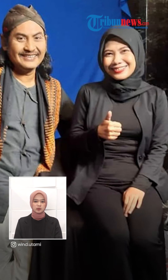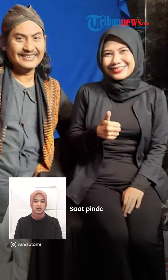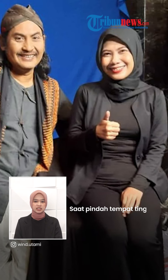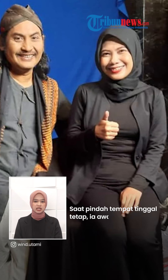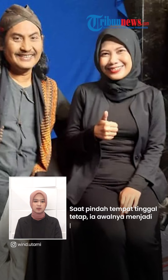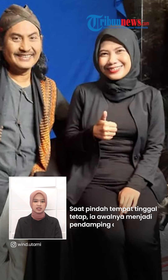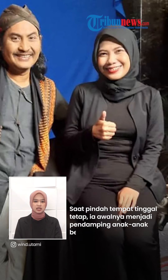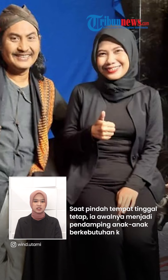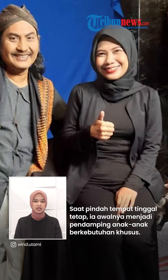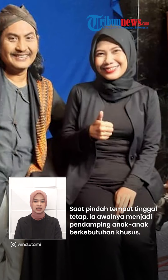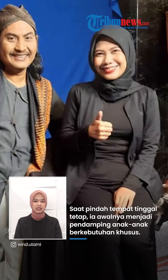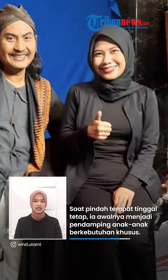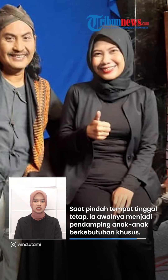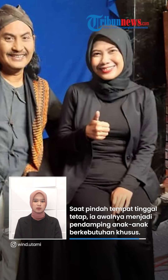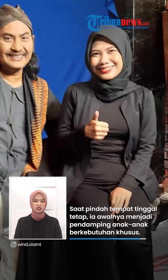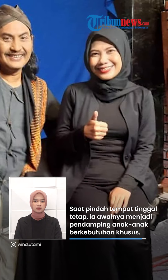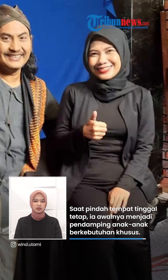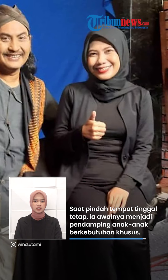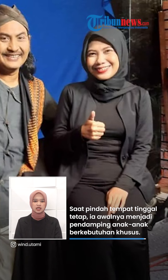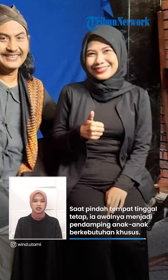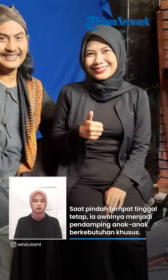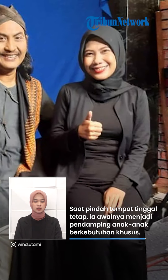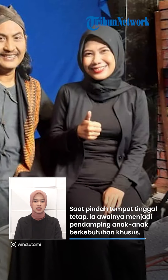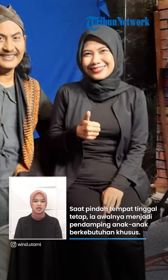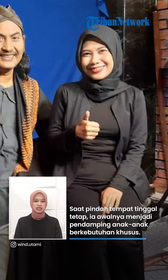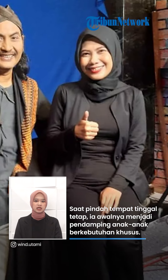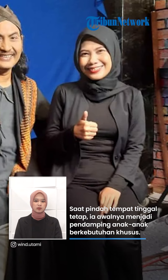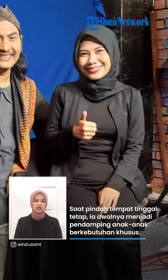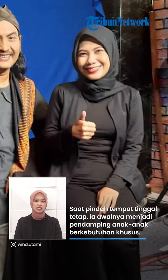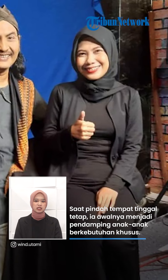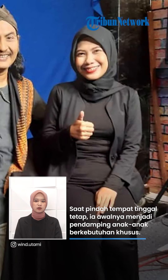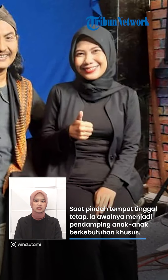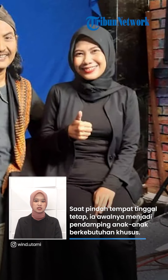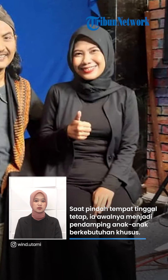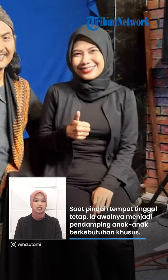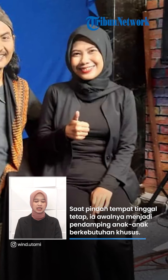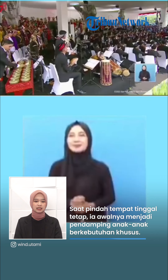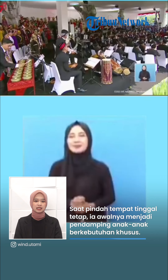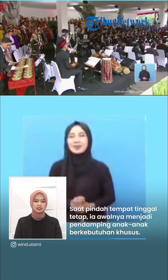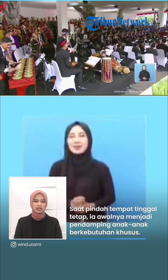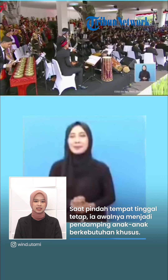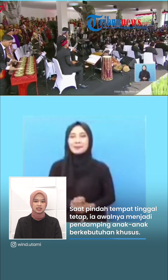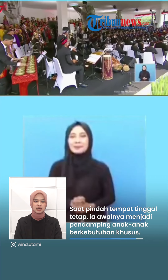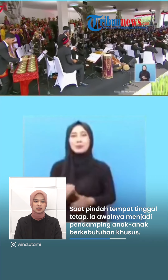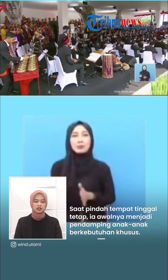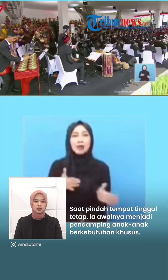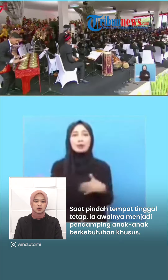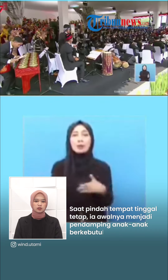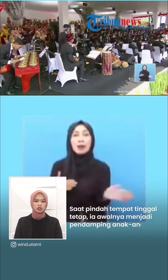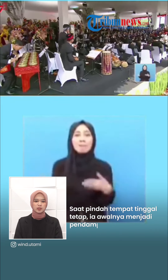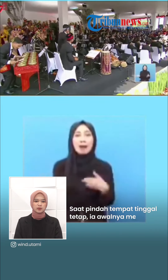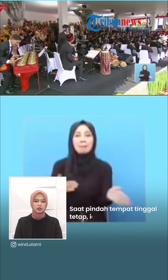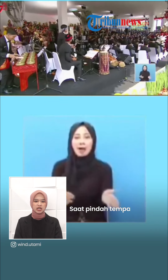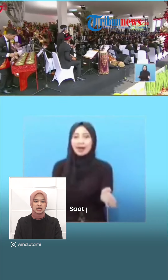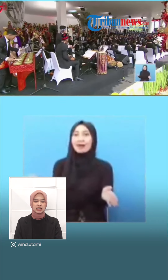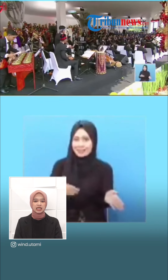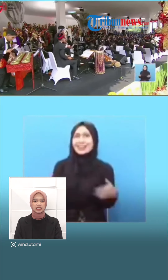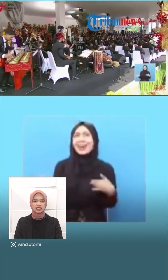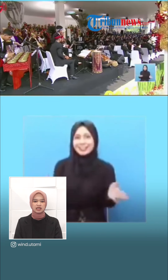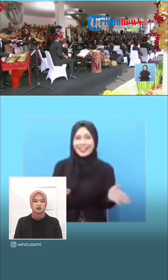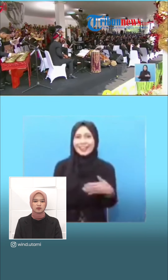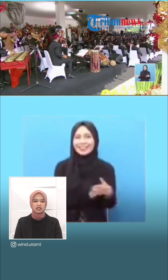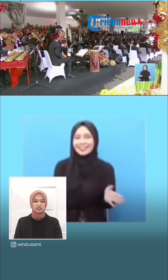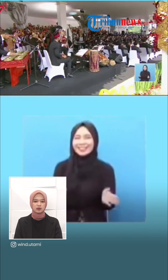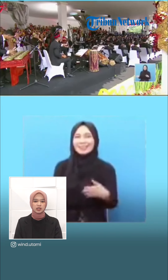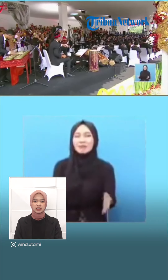serius mempelajari bahasa isyarat dari teman-teman penyandang tuli Yang berada di kota Surakarta dan sekitarnya Untuk menyempurnakan